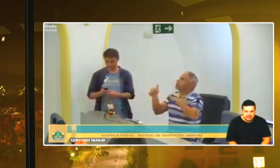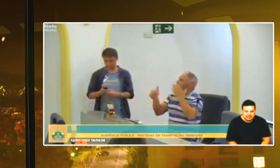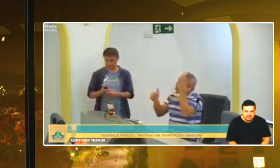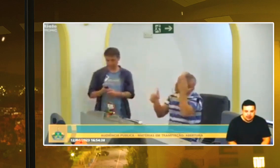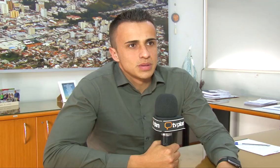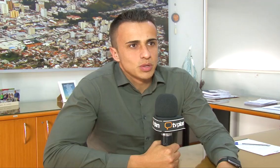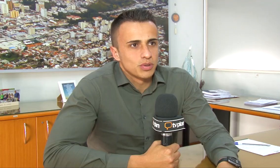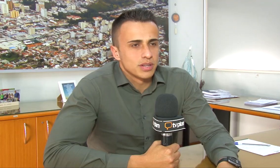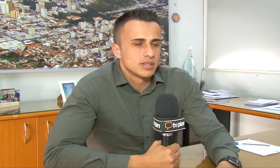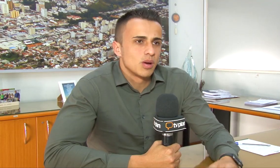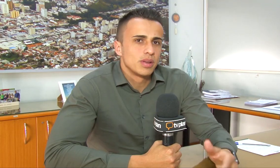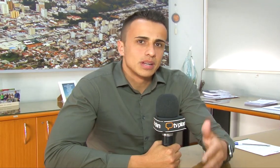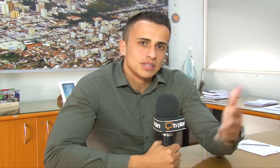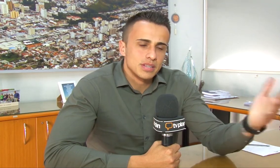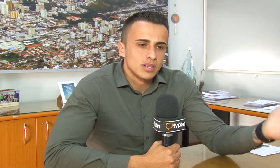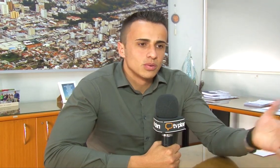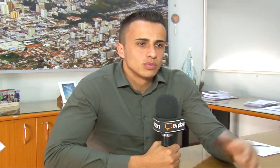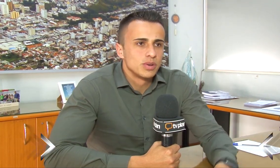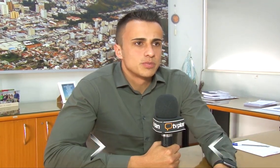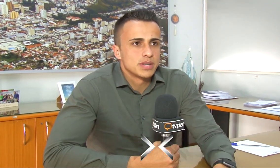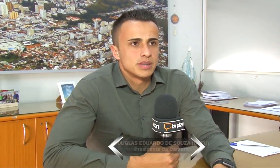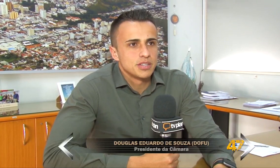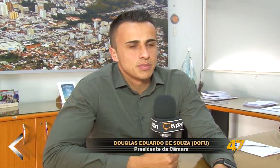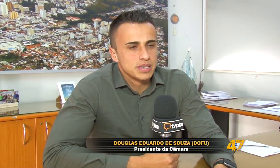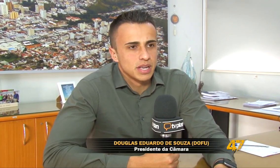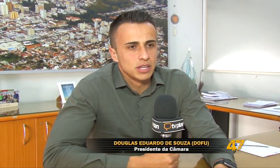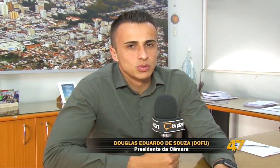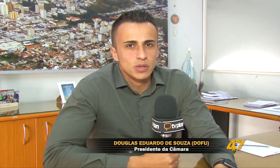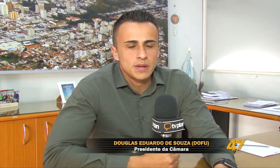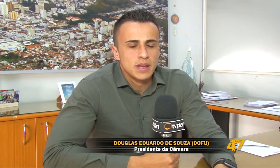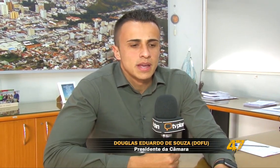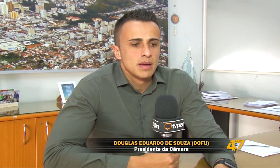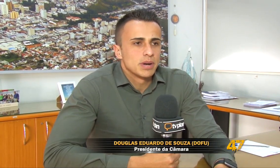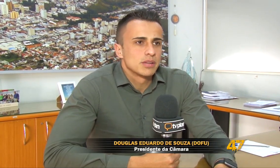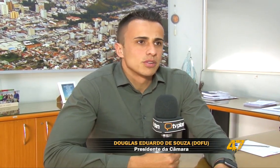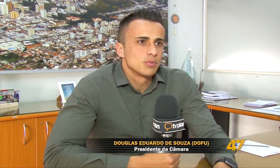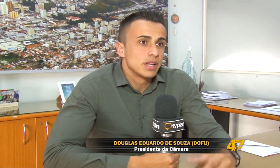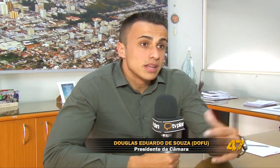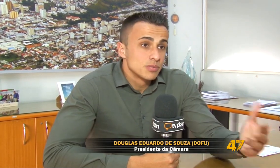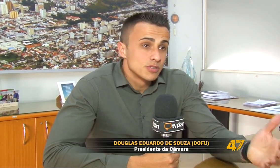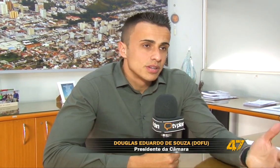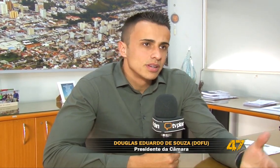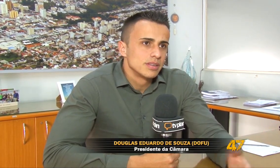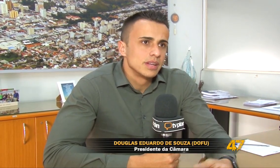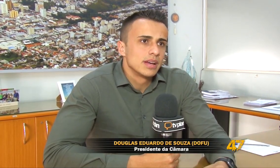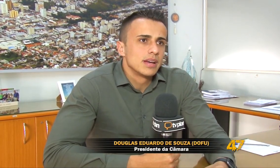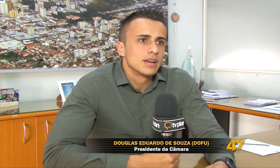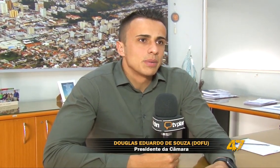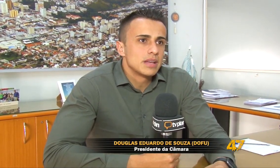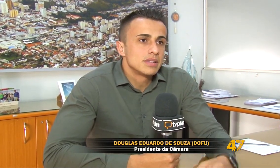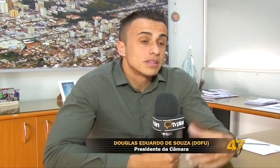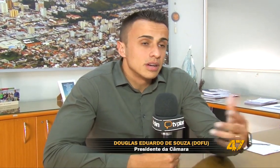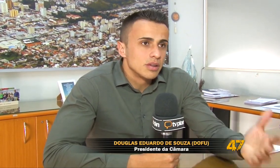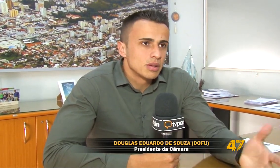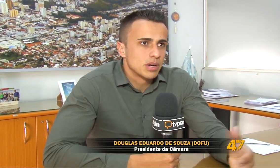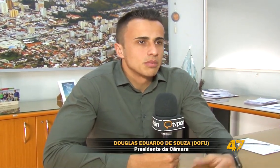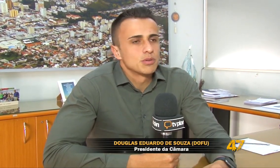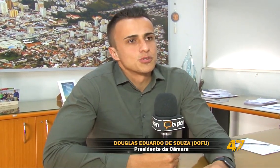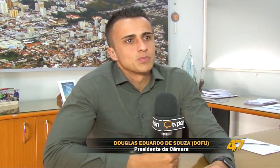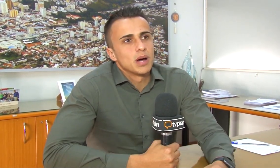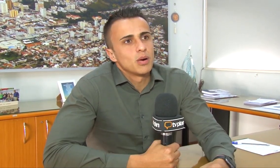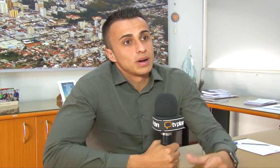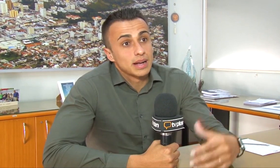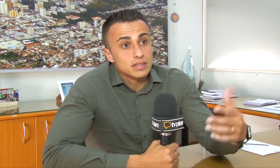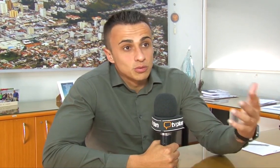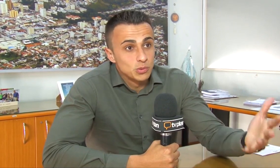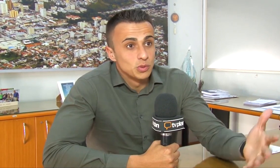No ano passado nós fizemos a contratação, ainda na gestão do ex-presidente Marcia Leitor, para que nós pudéssemos ter mais esse ganho aqui para a